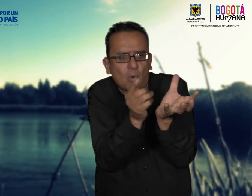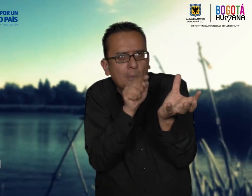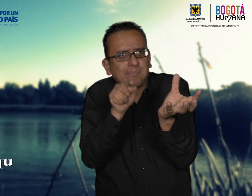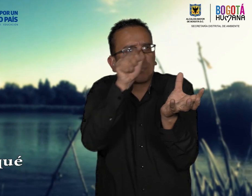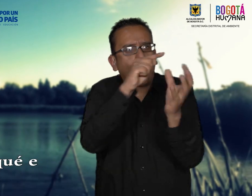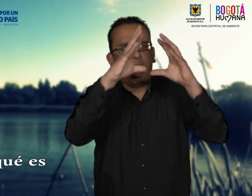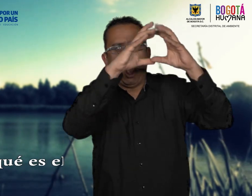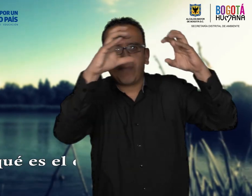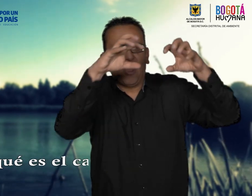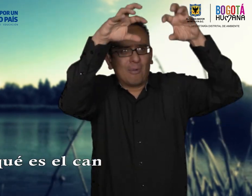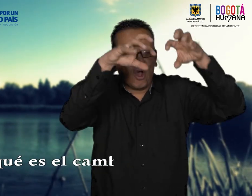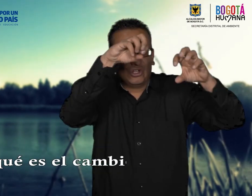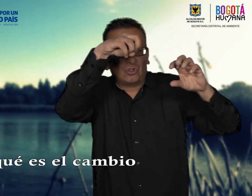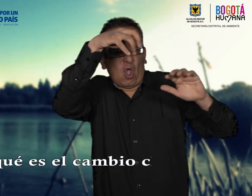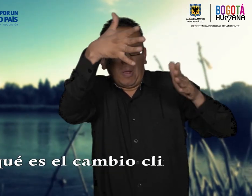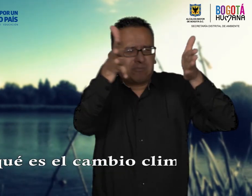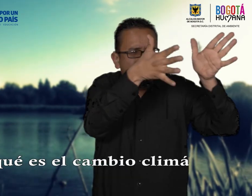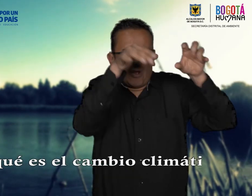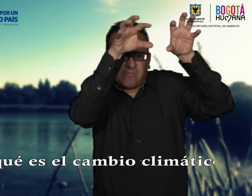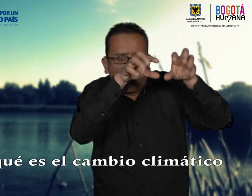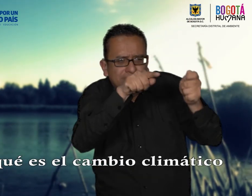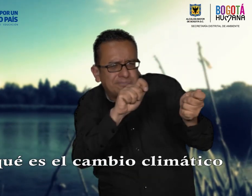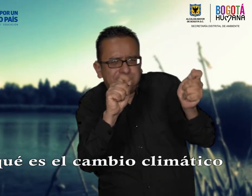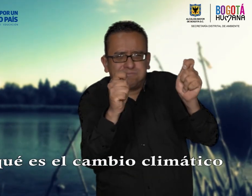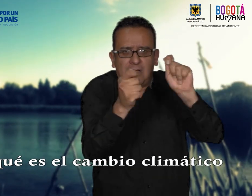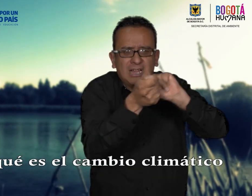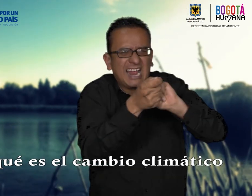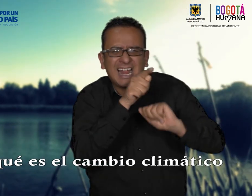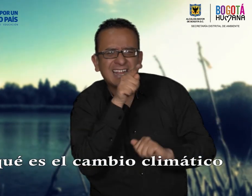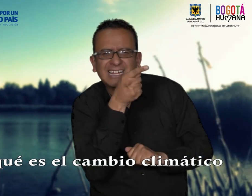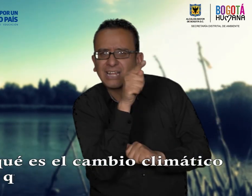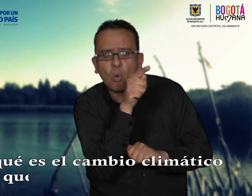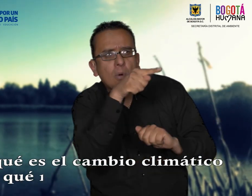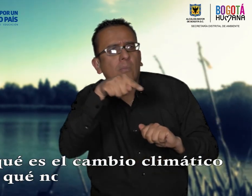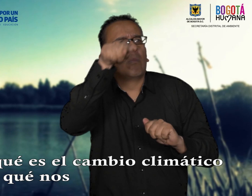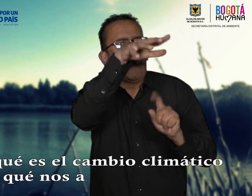¿Sabes qué es el cambio climático y por qué nos afecta a todos?